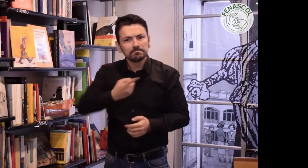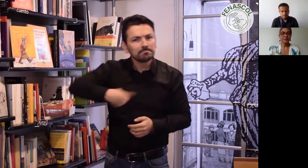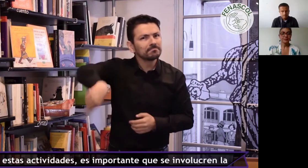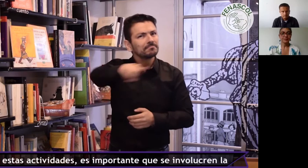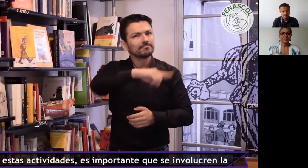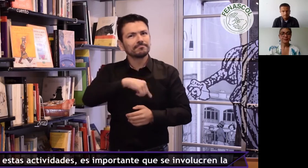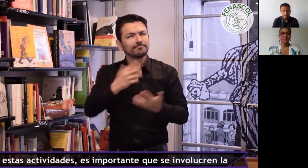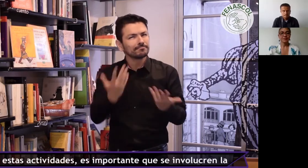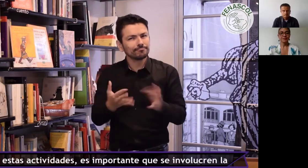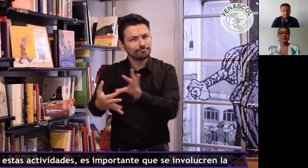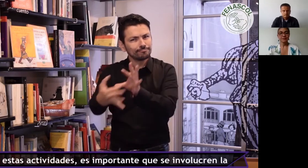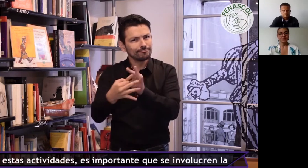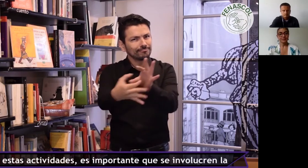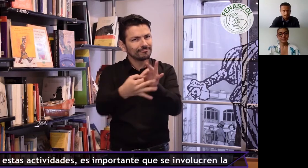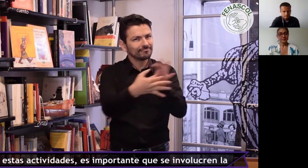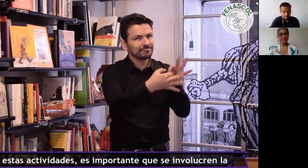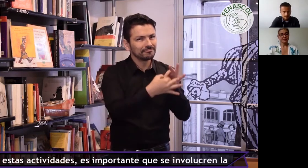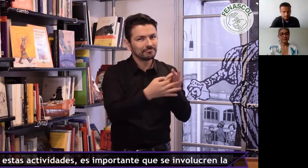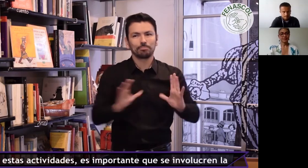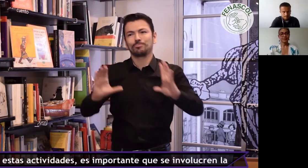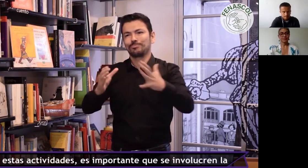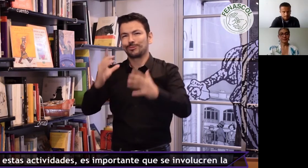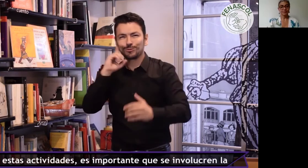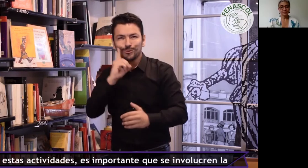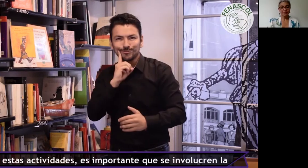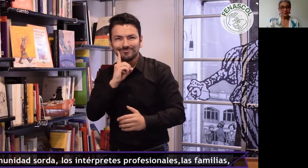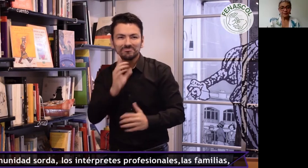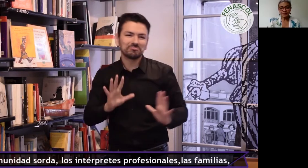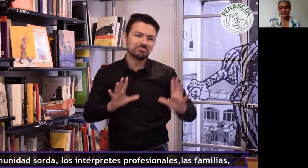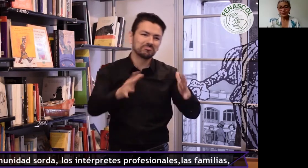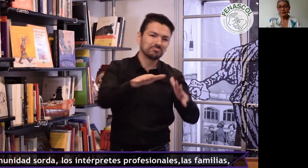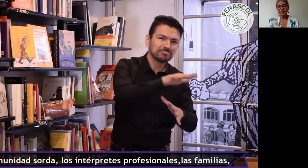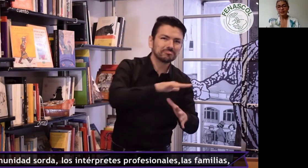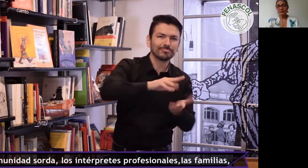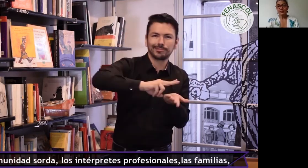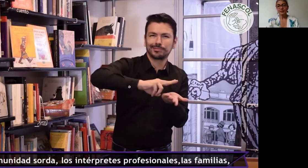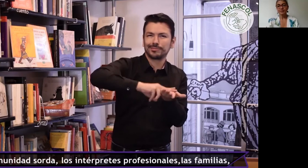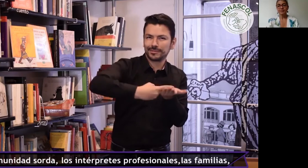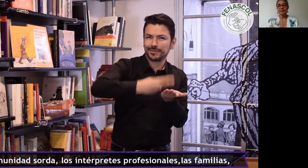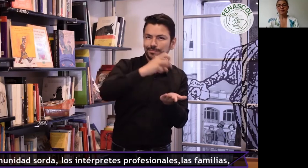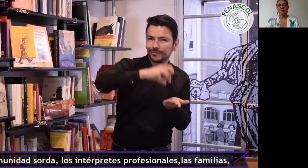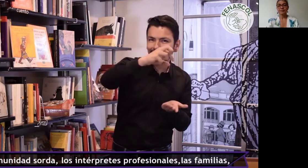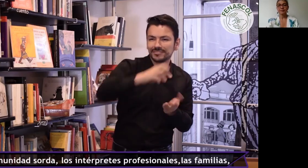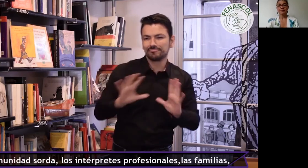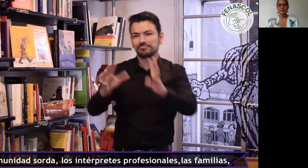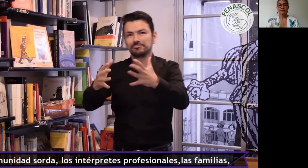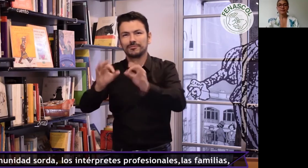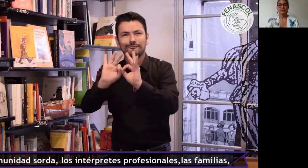en estas actividades es importante que se involucren la comunidad sorda los intérpretes profesionales